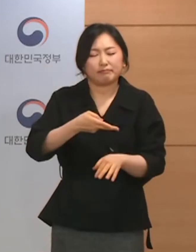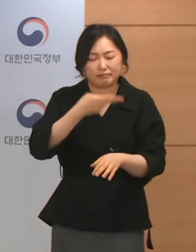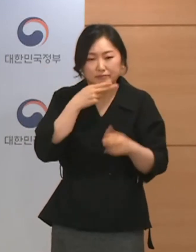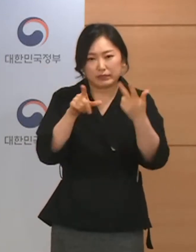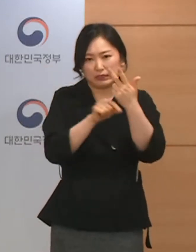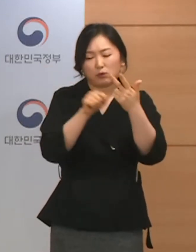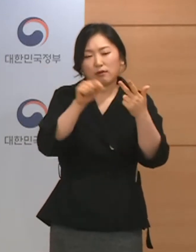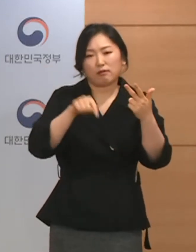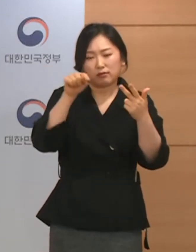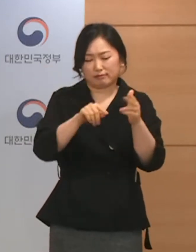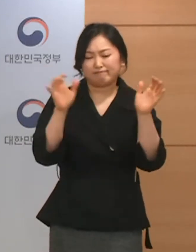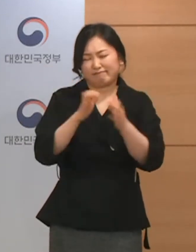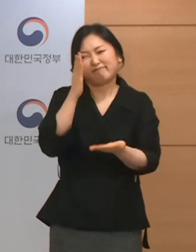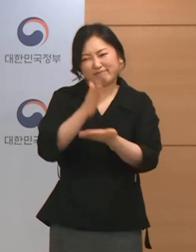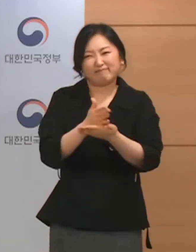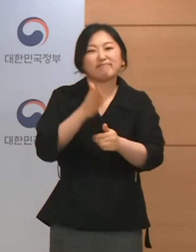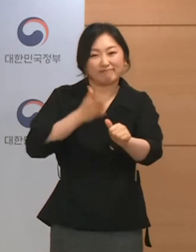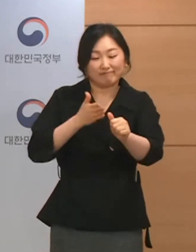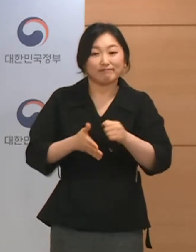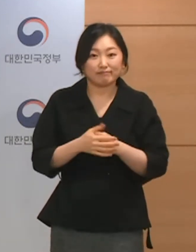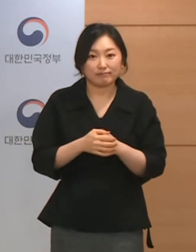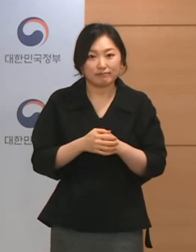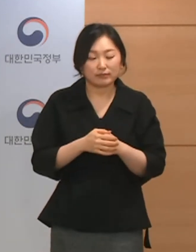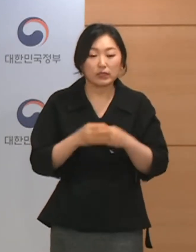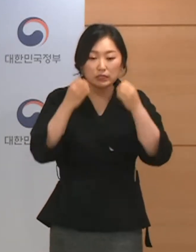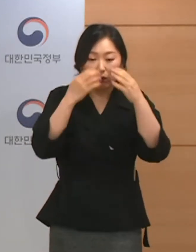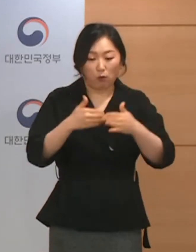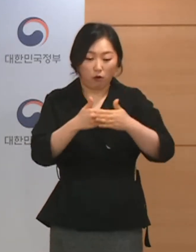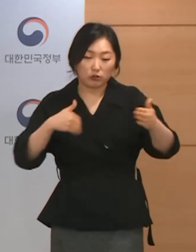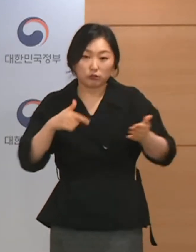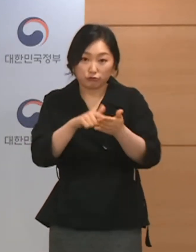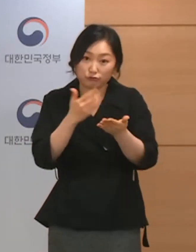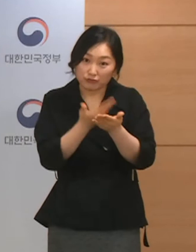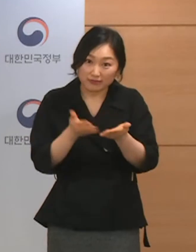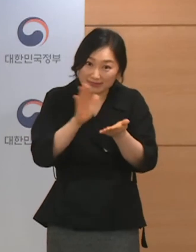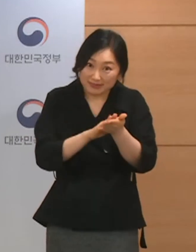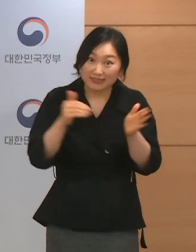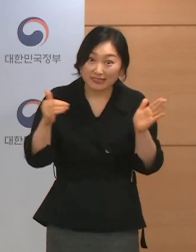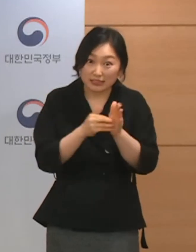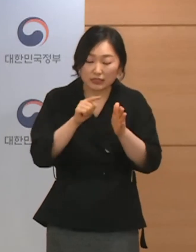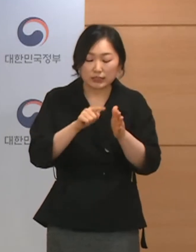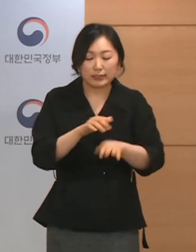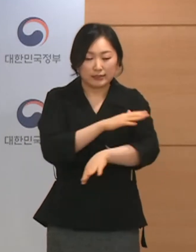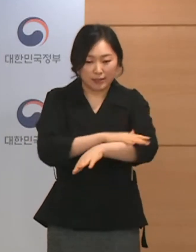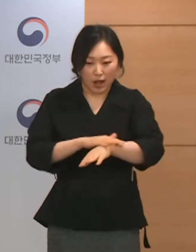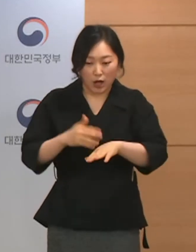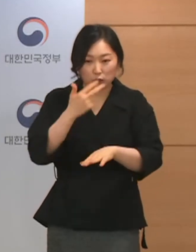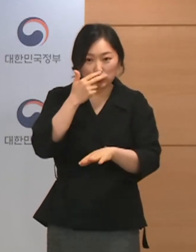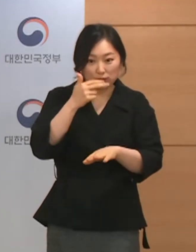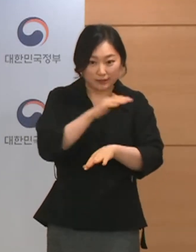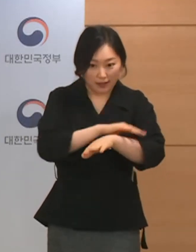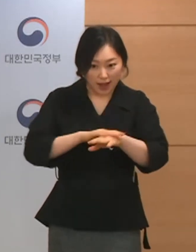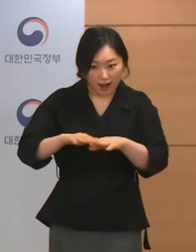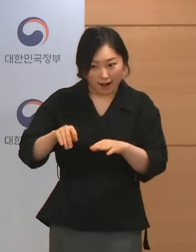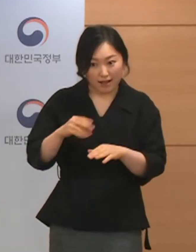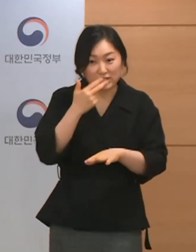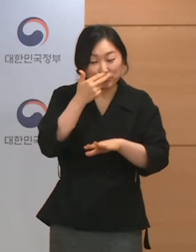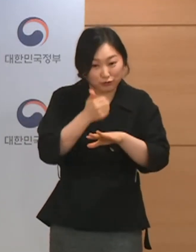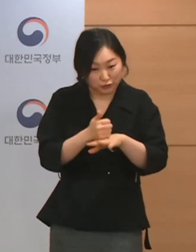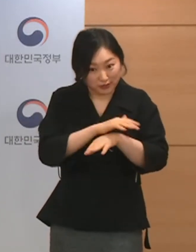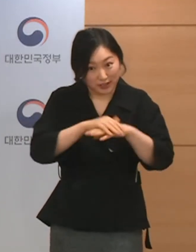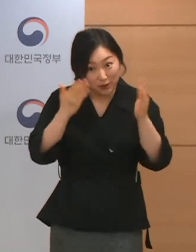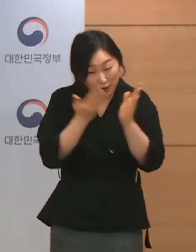새로운 거리두기 체계가 성공적으로 정착되고 소중한 국민 여러분의 일상을